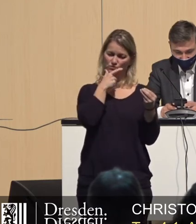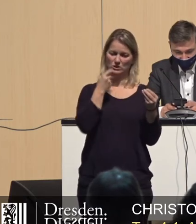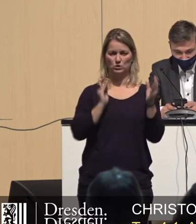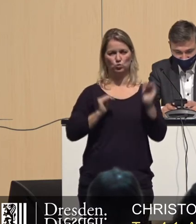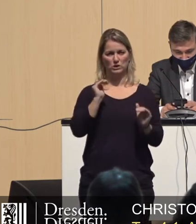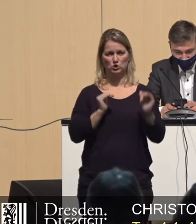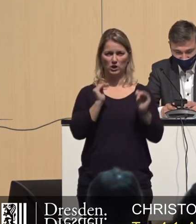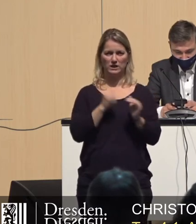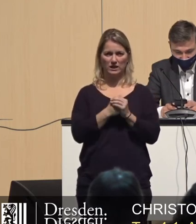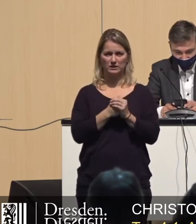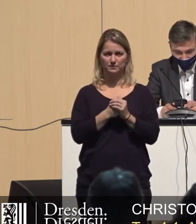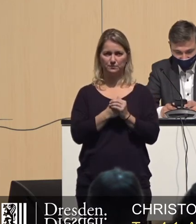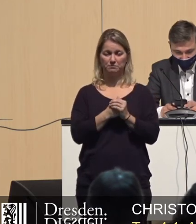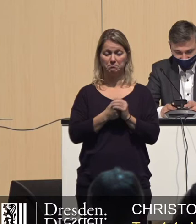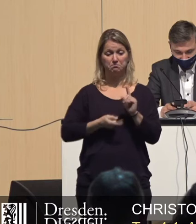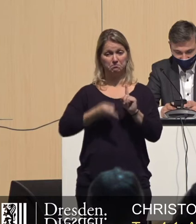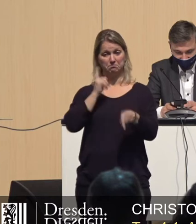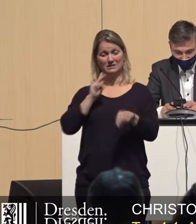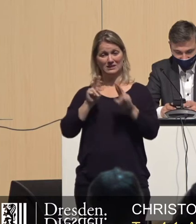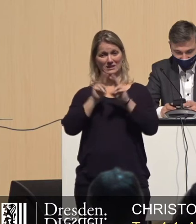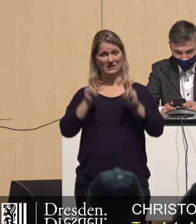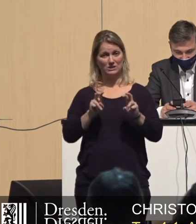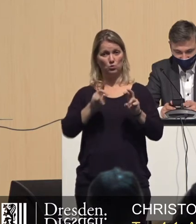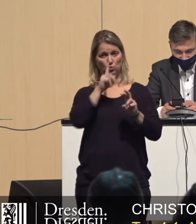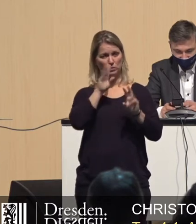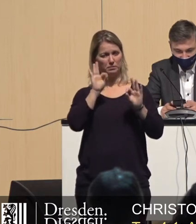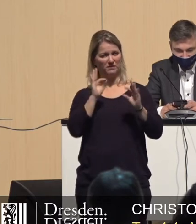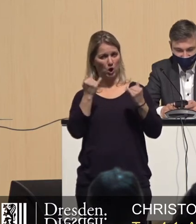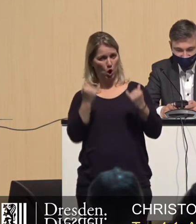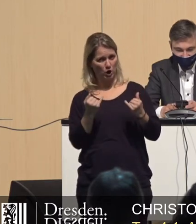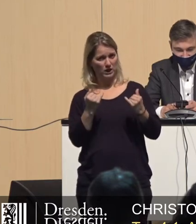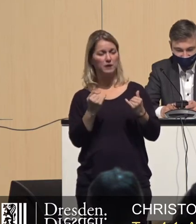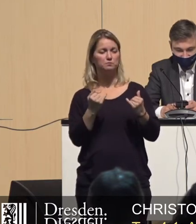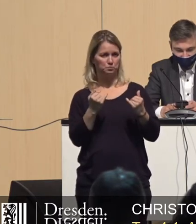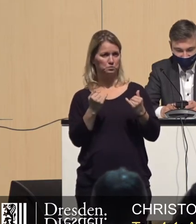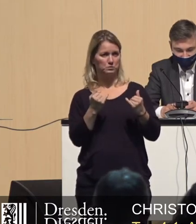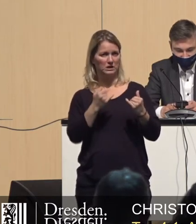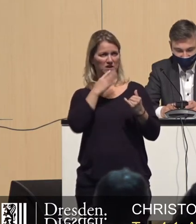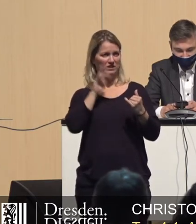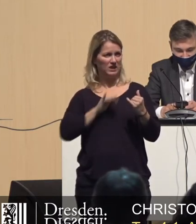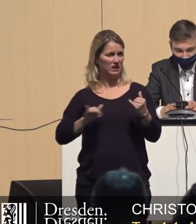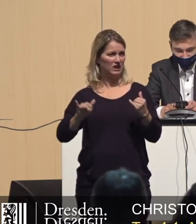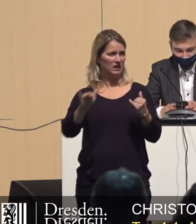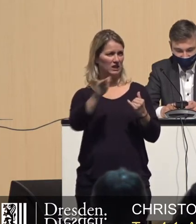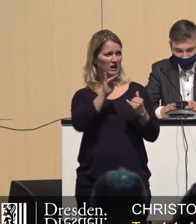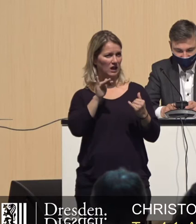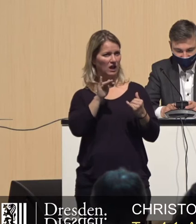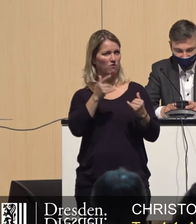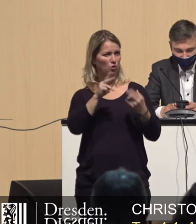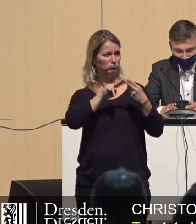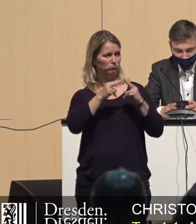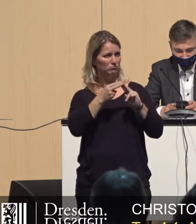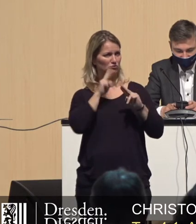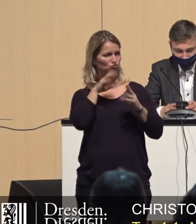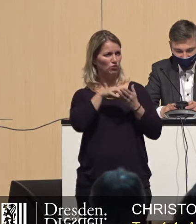in der vergangenen Sitzung und in Teilen auch heute bei großen Teilen der Mitglieder des